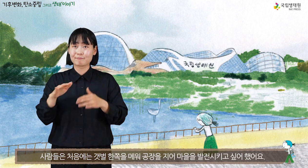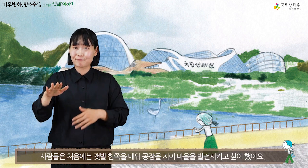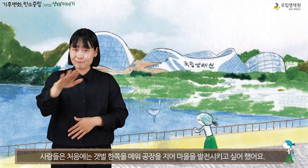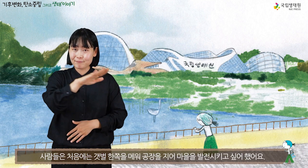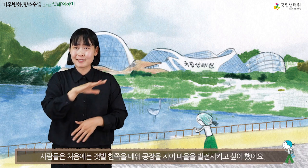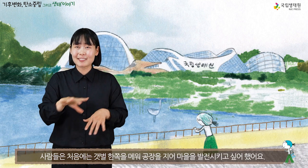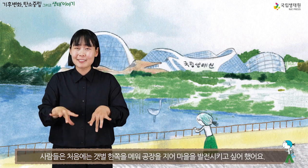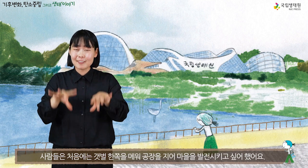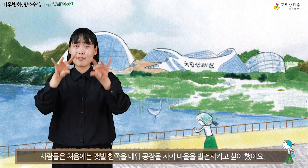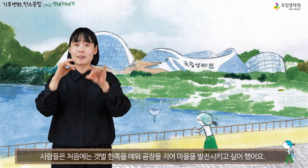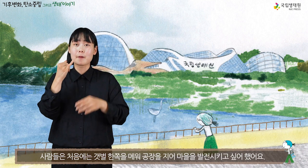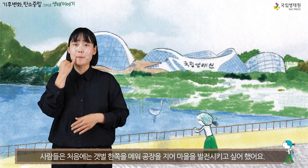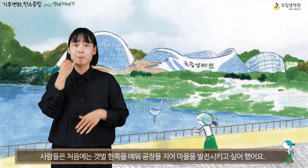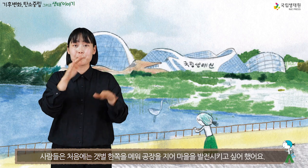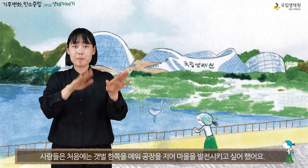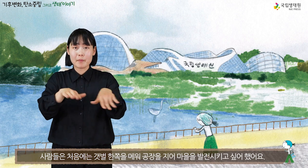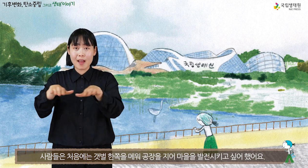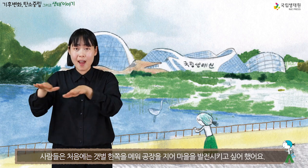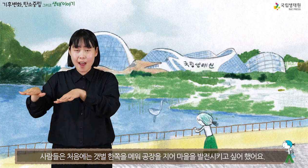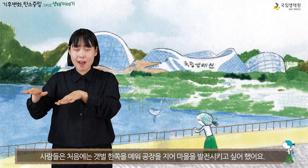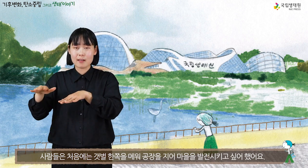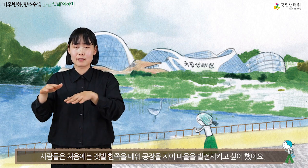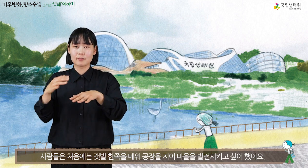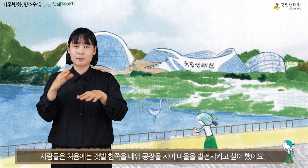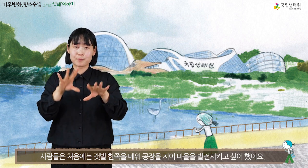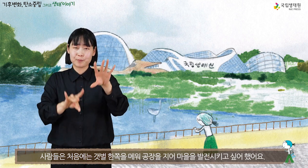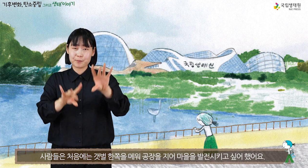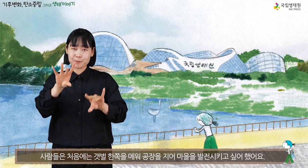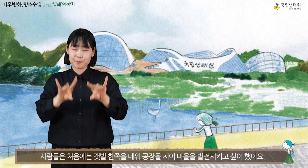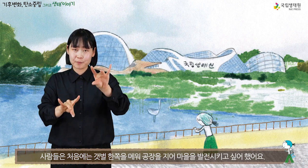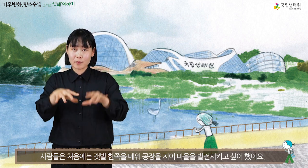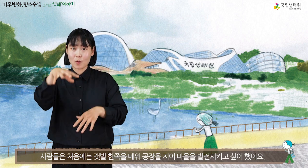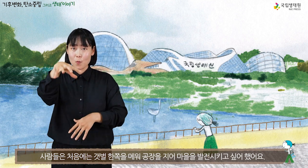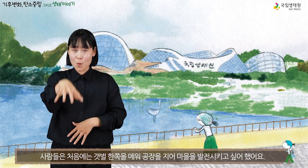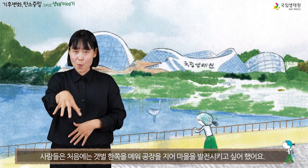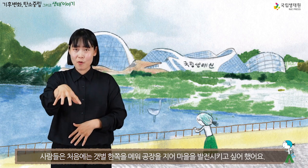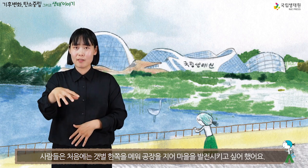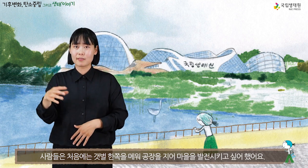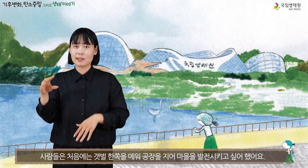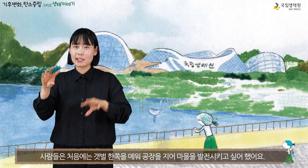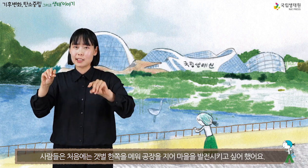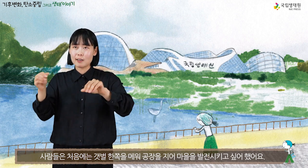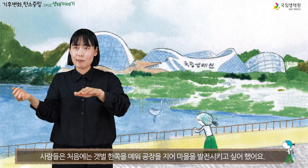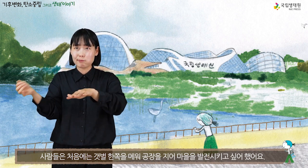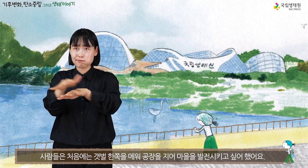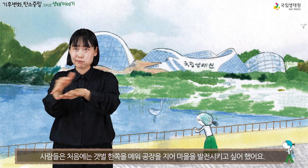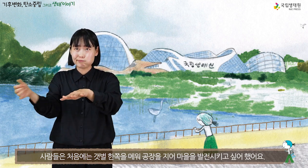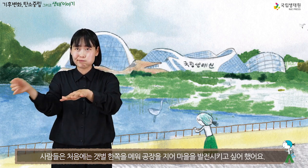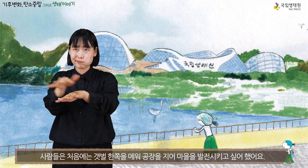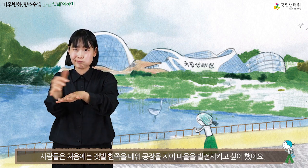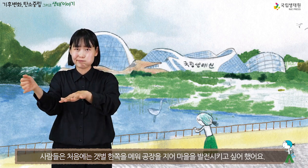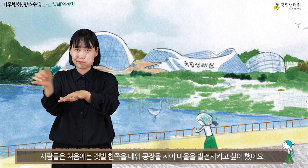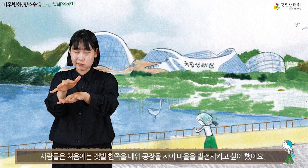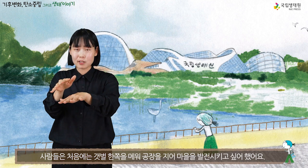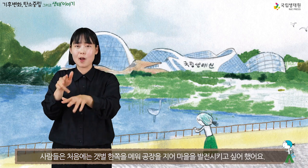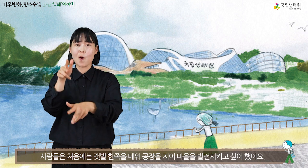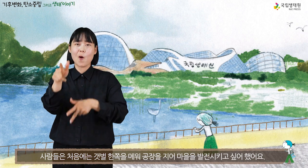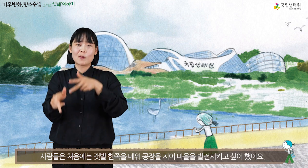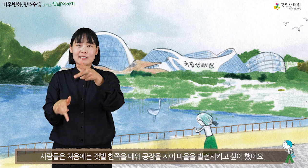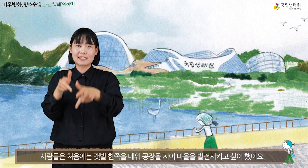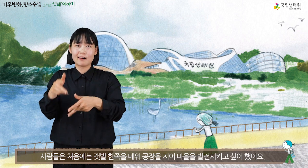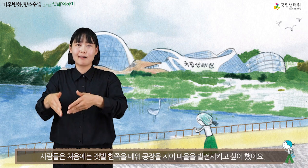사람들은 처음에는 갯벌 한쪽을 메워 공장을 지어 마을을 발전시키고 싶어 했어요.